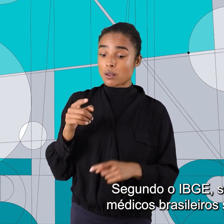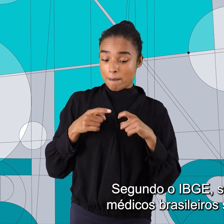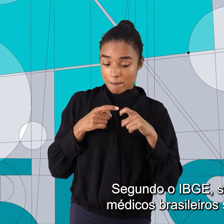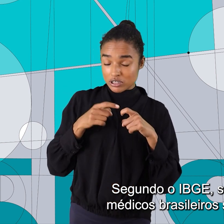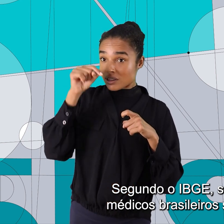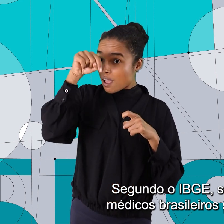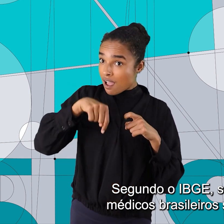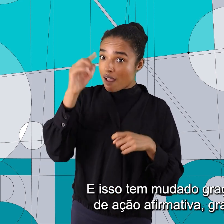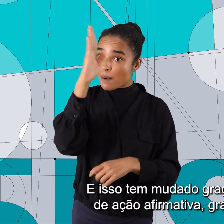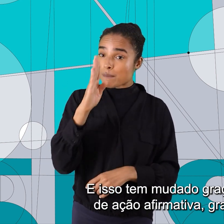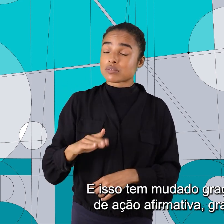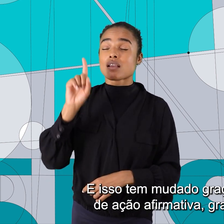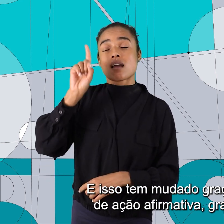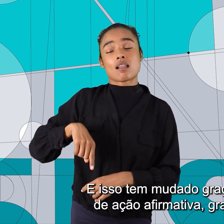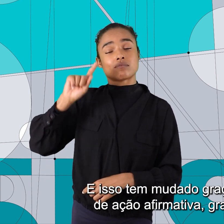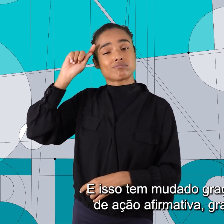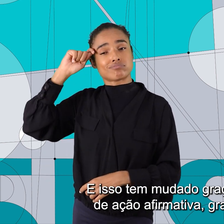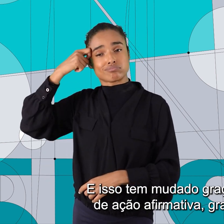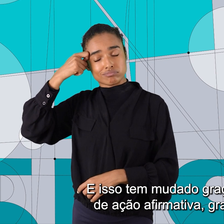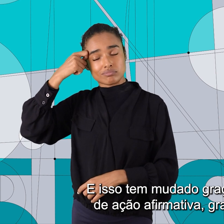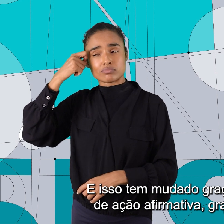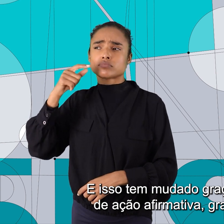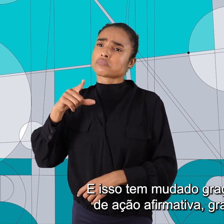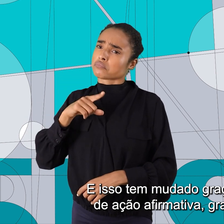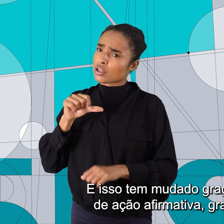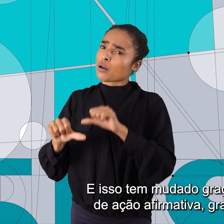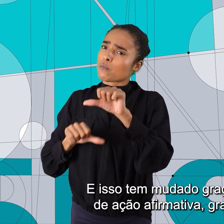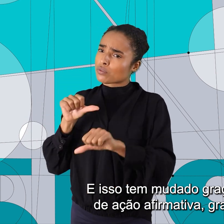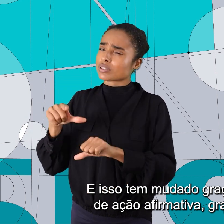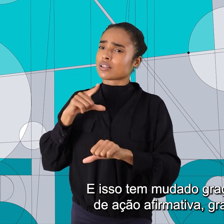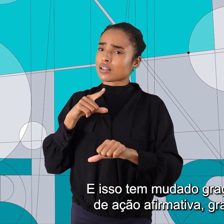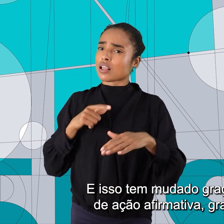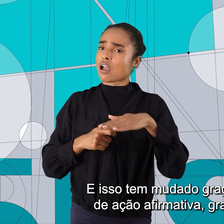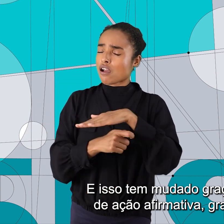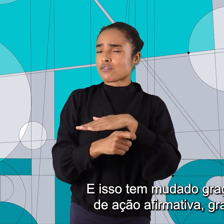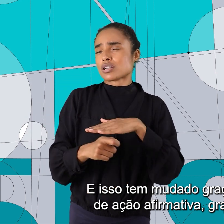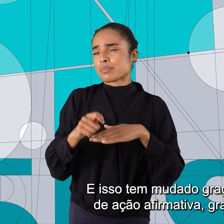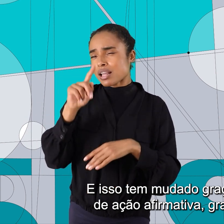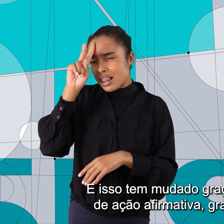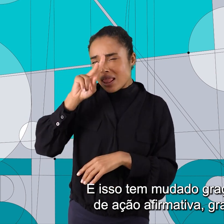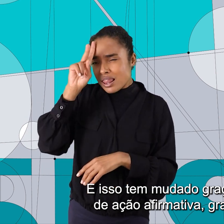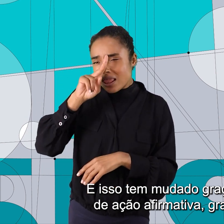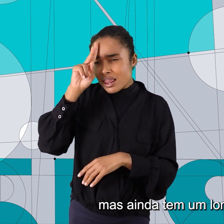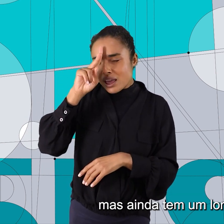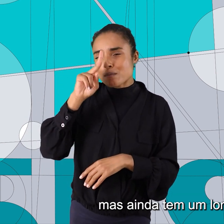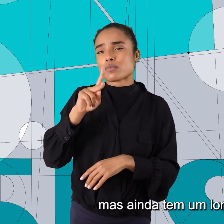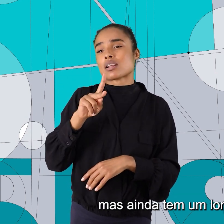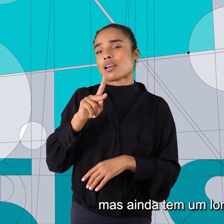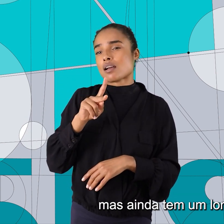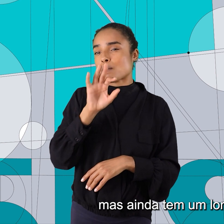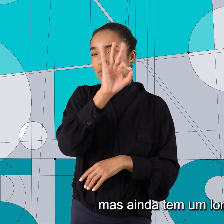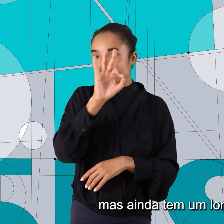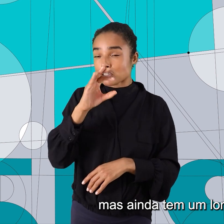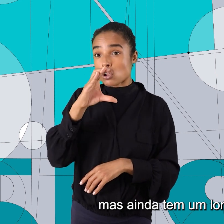negros. E isso tem mudado graças às políticas de ação afirmativa, graças às cotas. Mas ainda